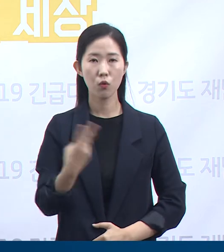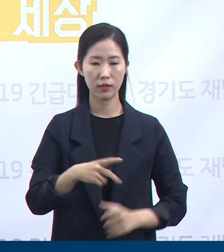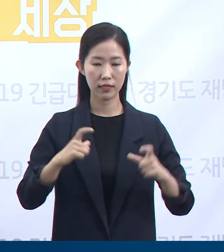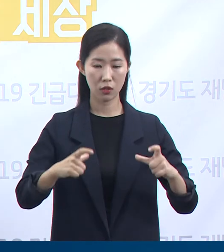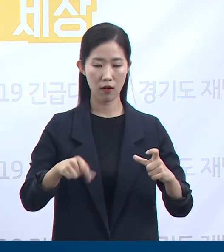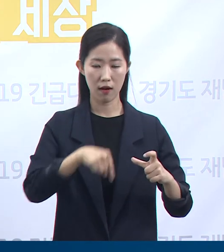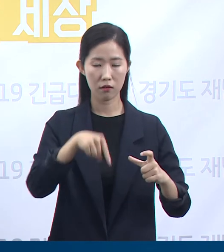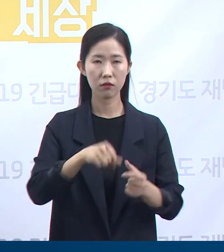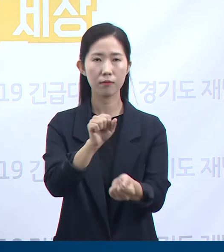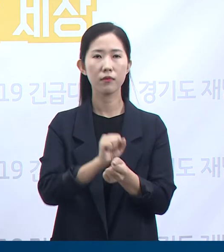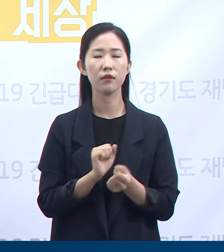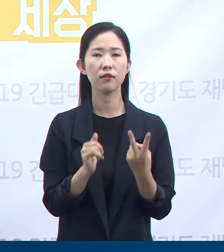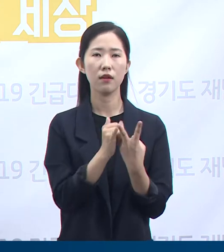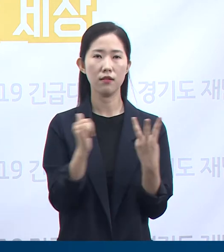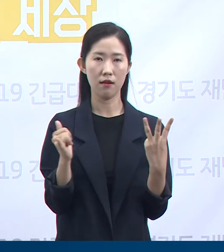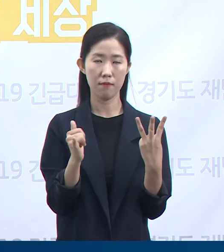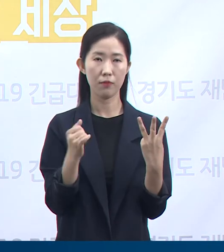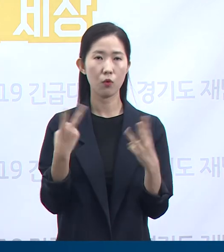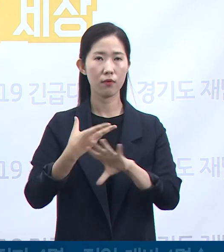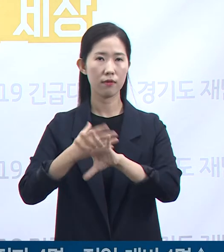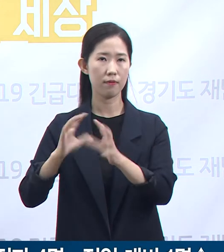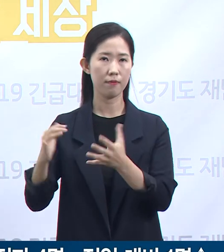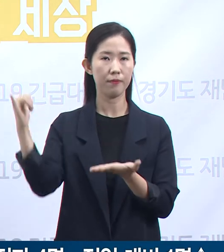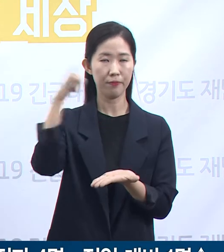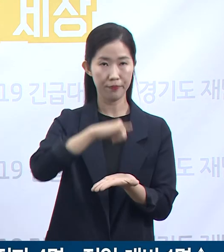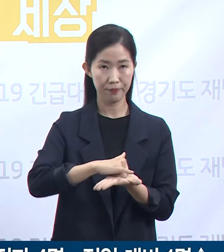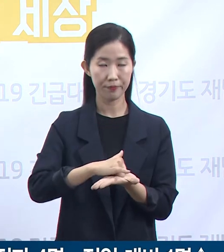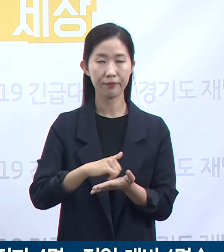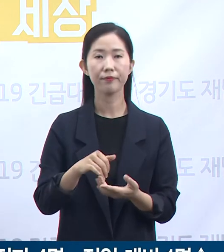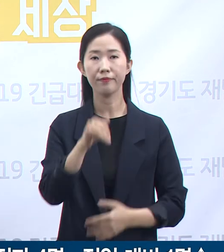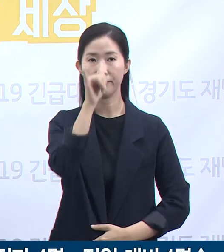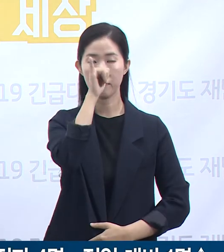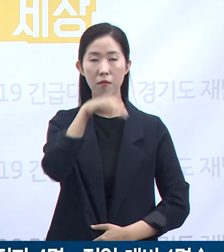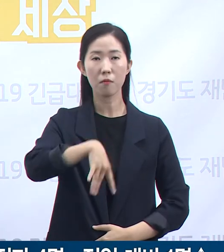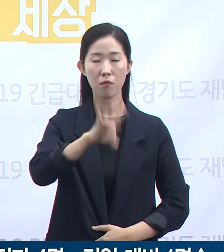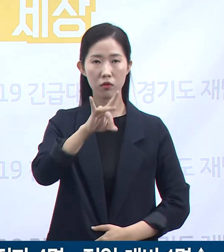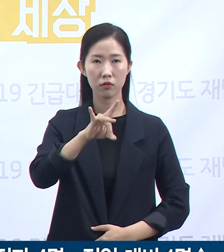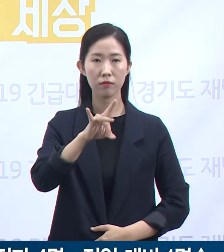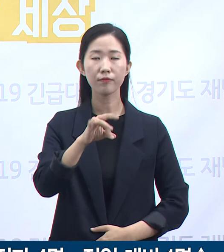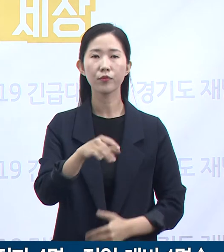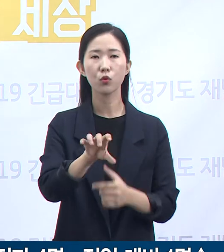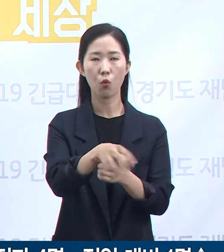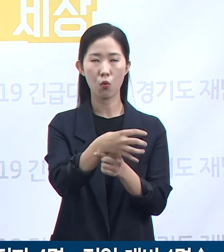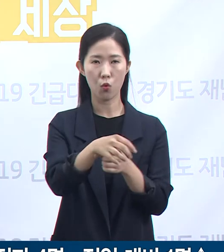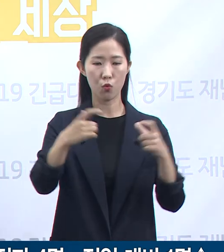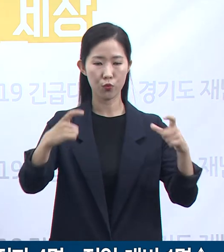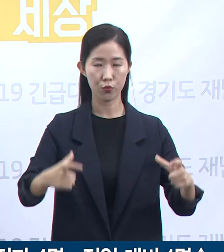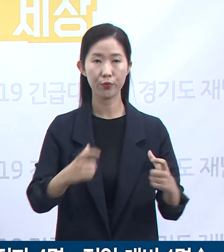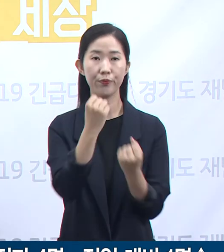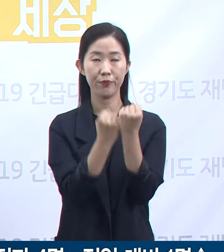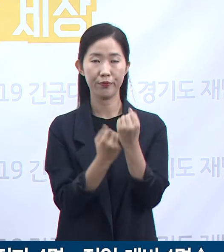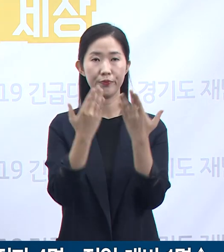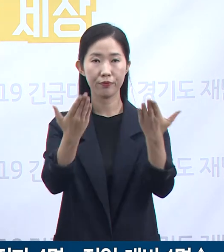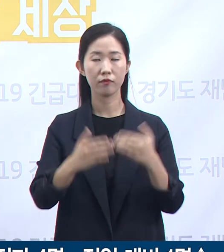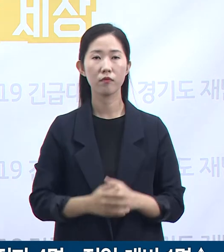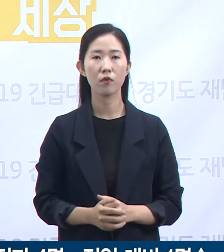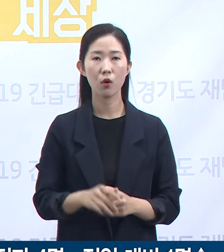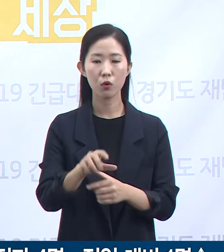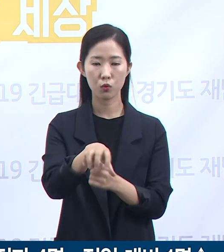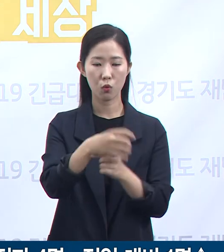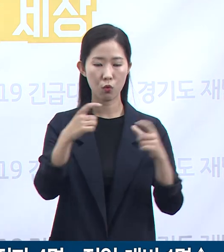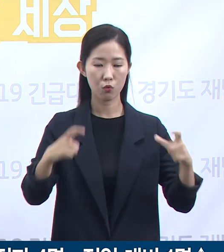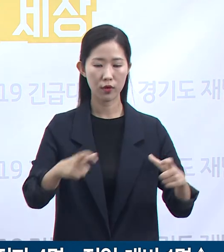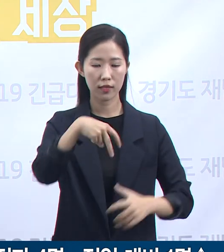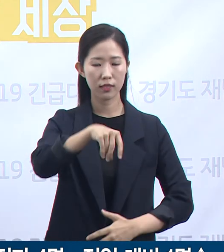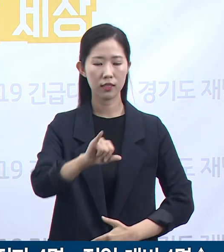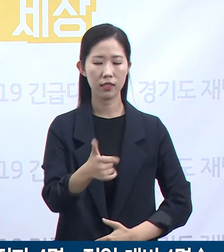먼저 서울 종로 신명투자와 관련 도내 확진 현황에 대해 말씀드리겠습니다. 서울 종로구 소재 신명투자와 관련한 도내